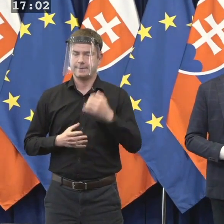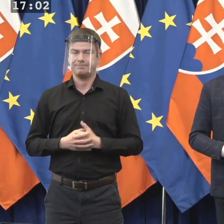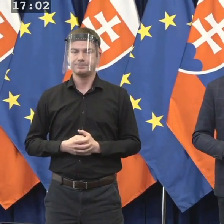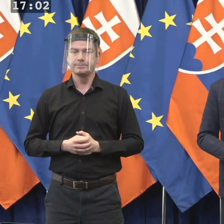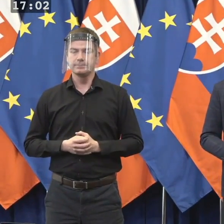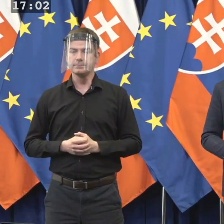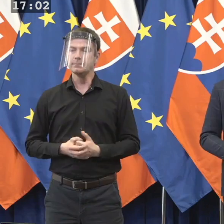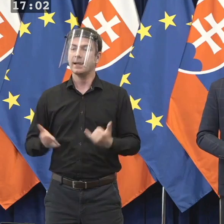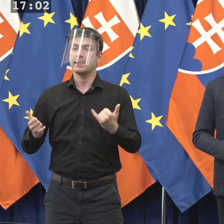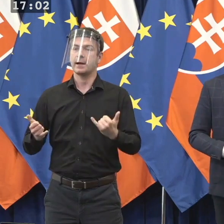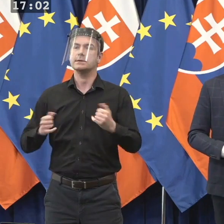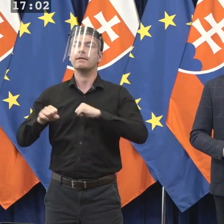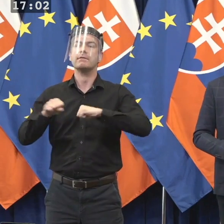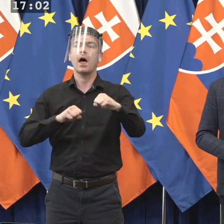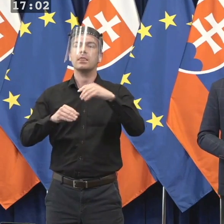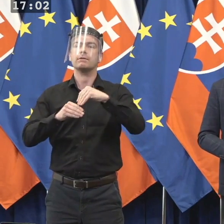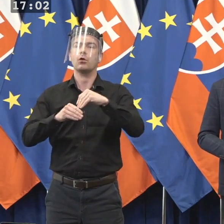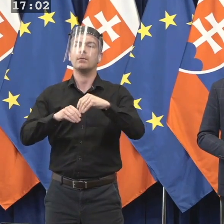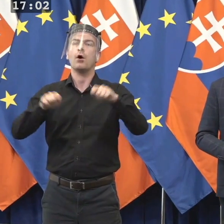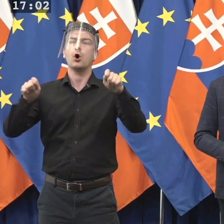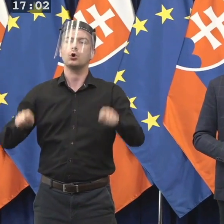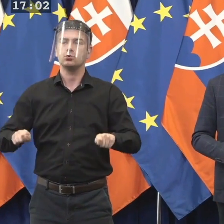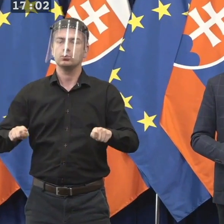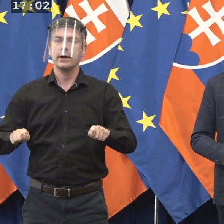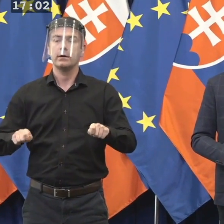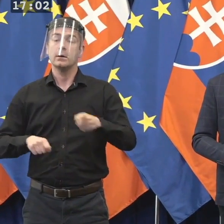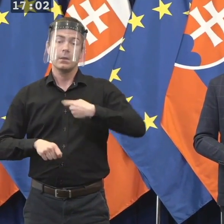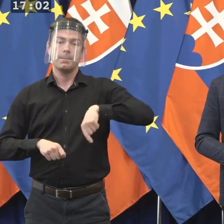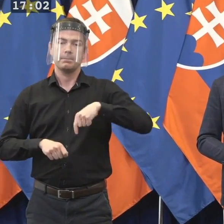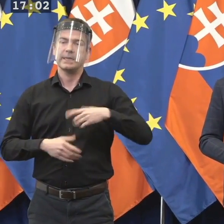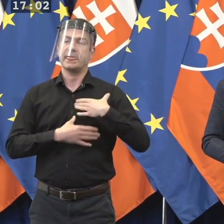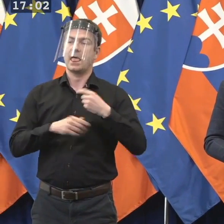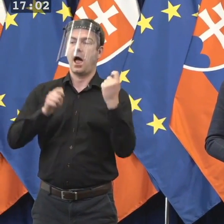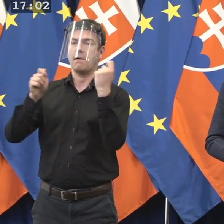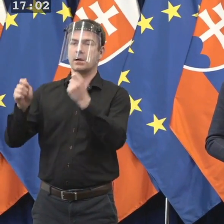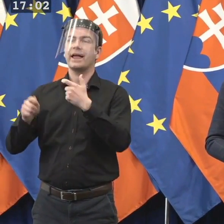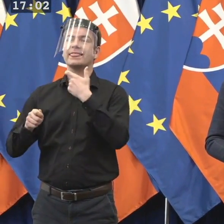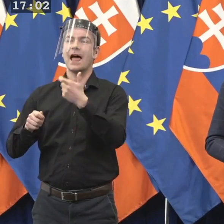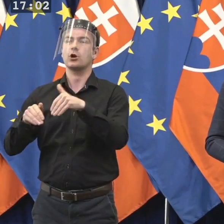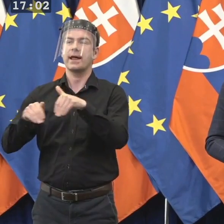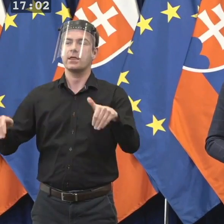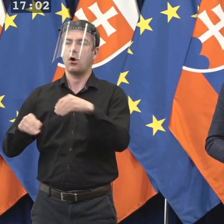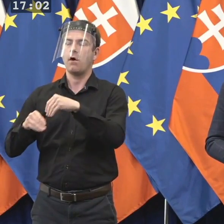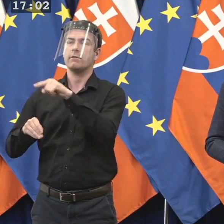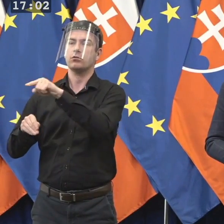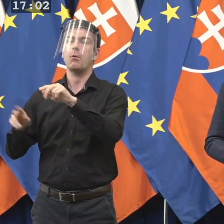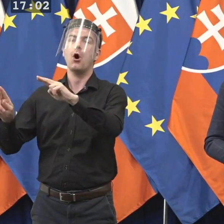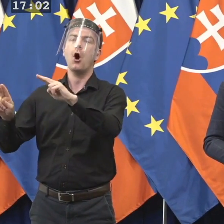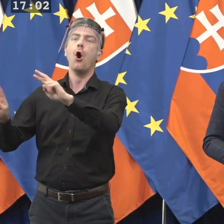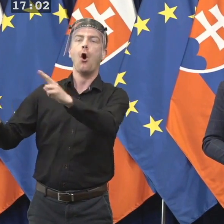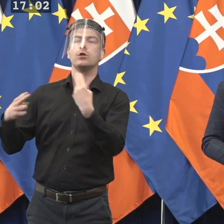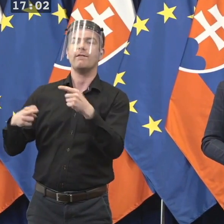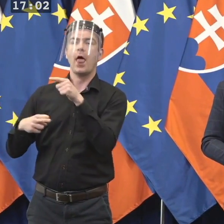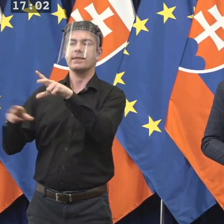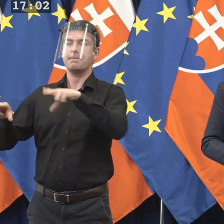Dnes vláda rozhodla o tom, že podáva návrh Národnej rade na odvolanie predsedničky úradu na ochranu osobných údajov.